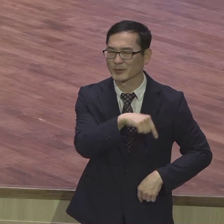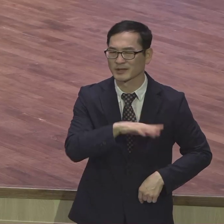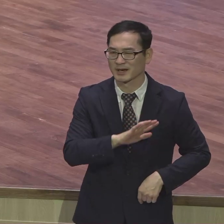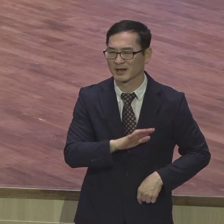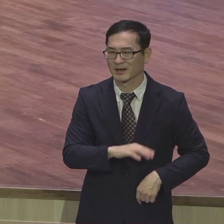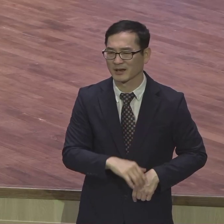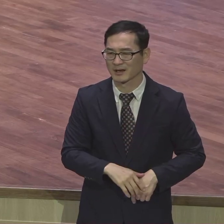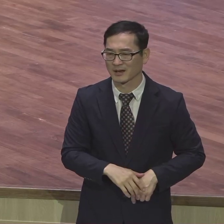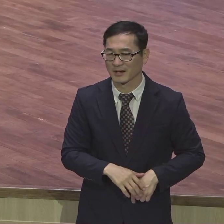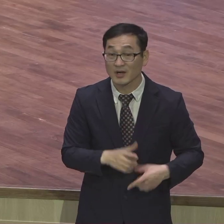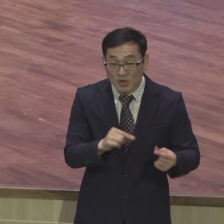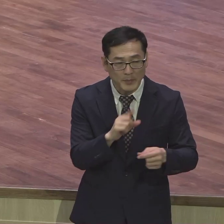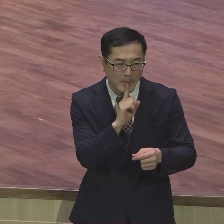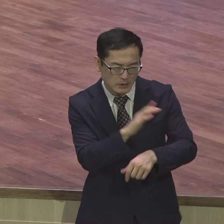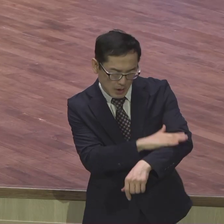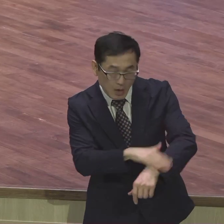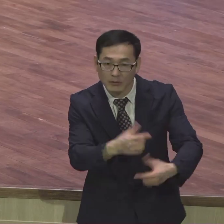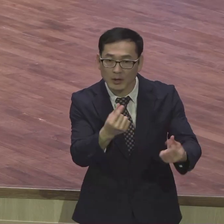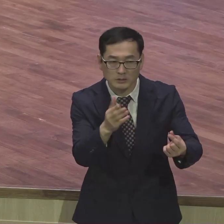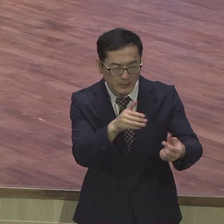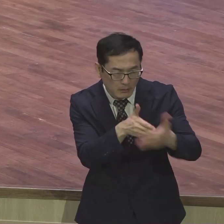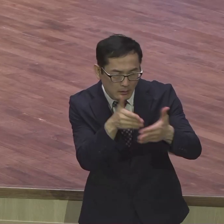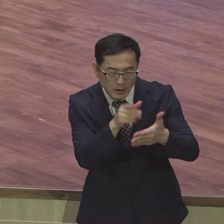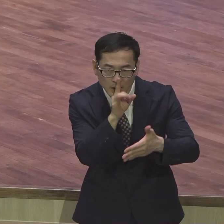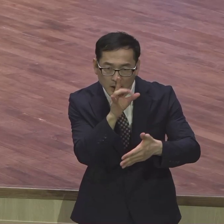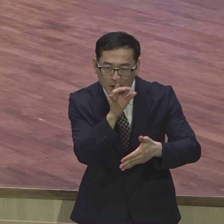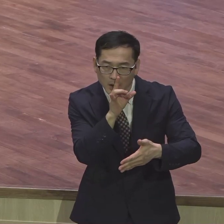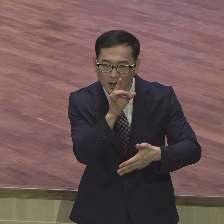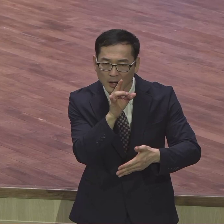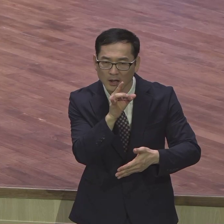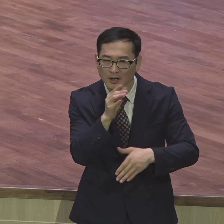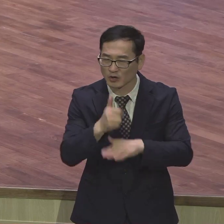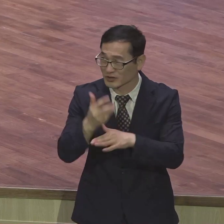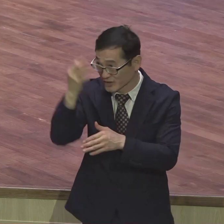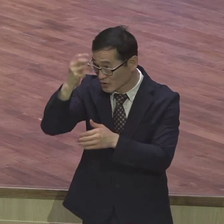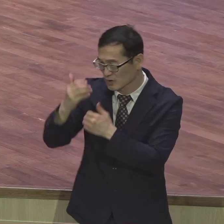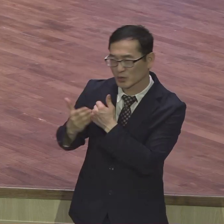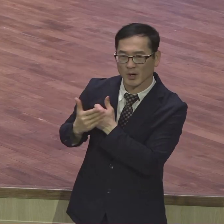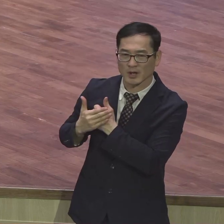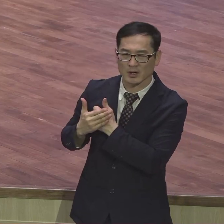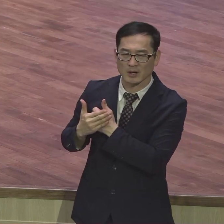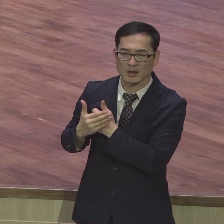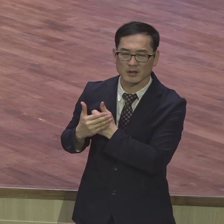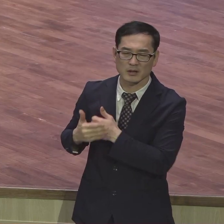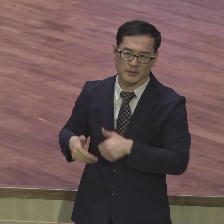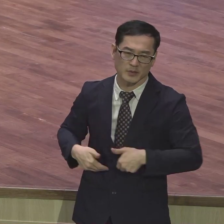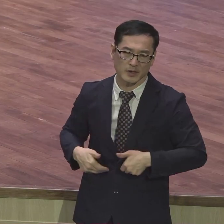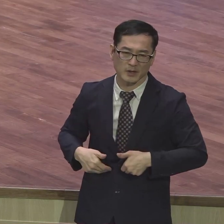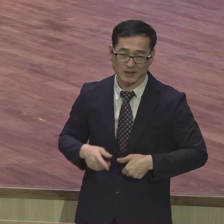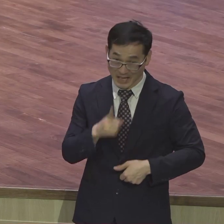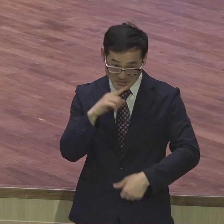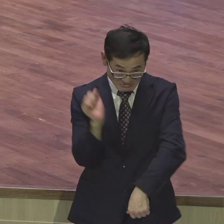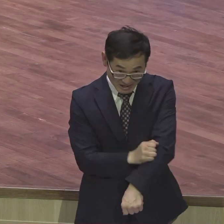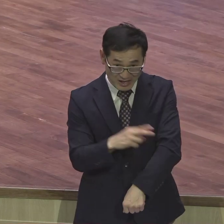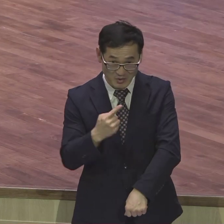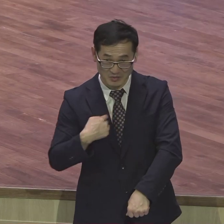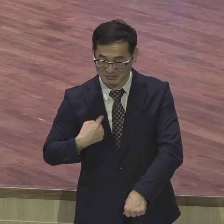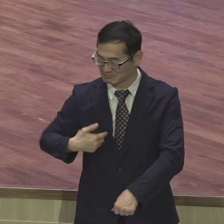능력으로만이 변화되지 않습니다 그래서 성령의 능력을 의지해야 돼요 뭘 난 자신 있어